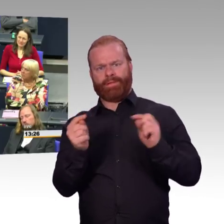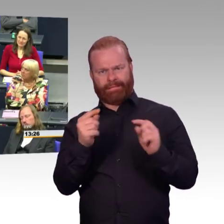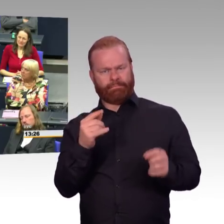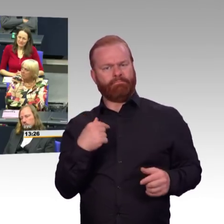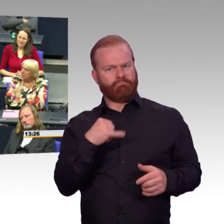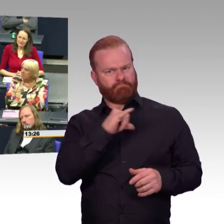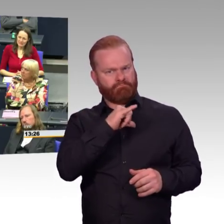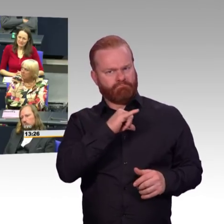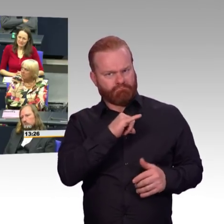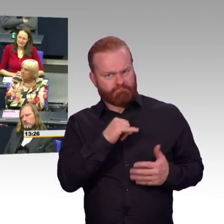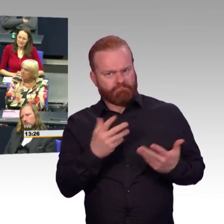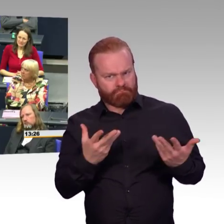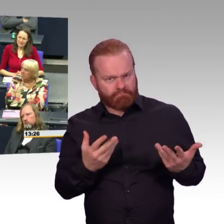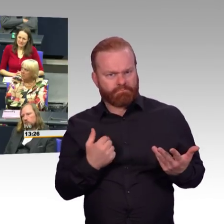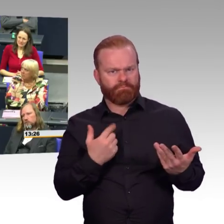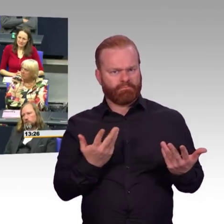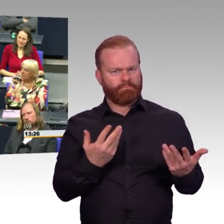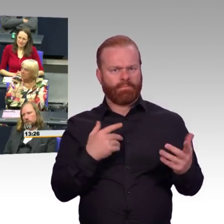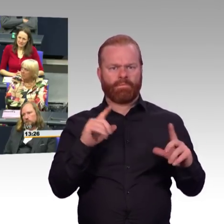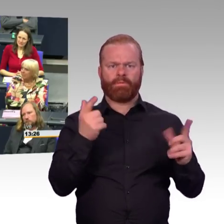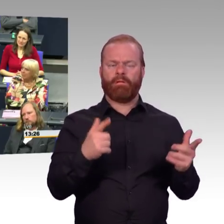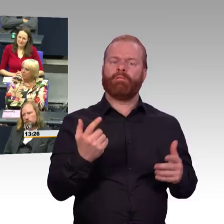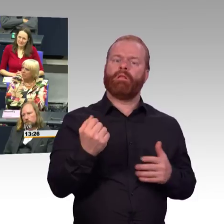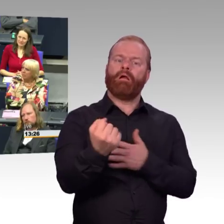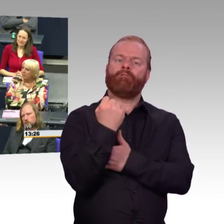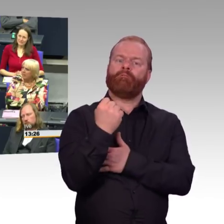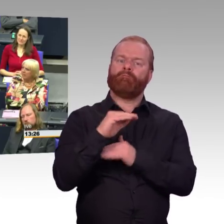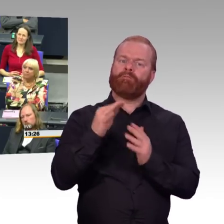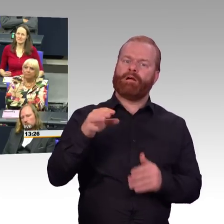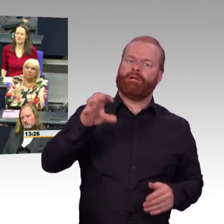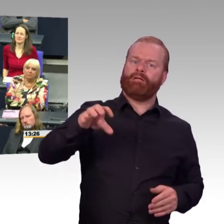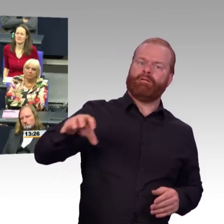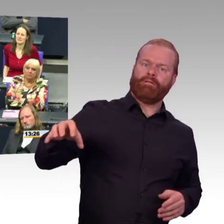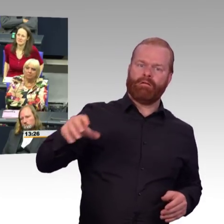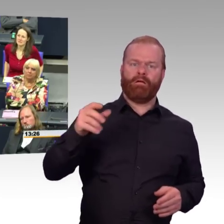Deswegen habe ich jetzt wirklich eine inhaltliche Frage. Weil wir ja auch sonst Gesetze verabschieden.